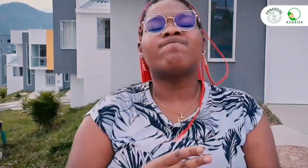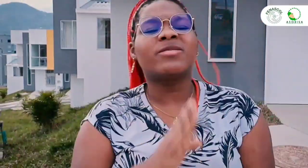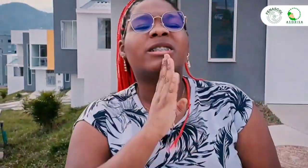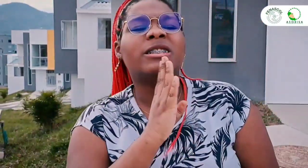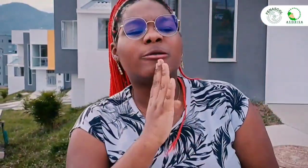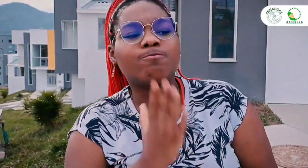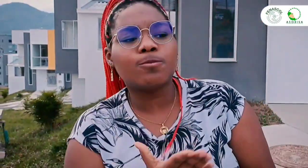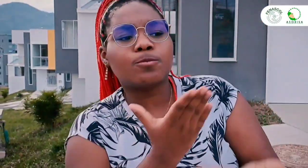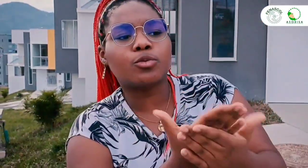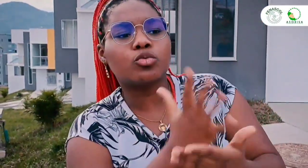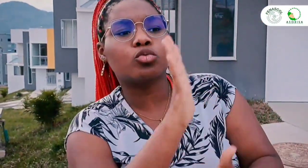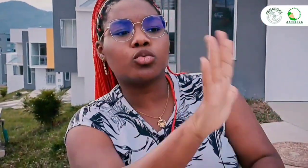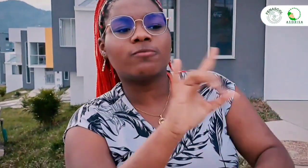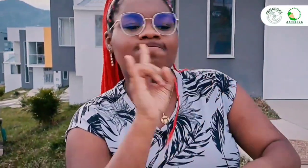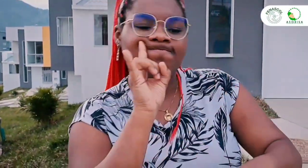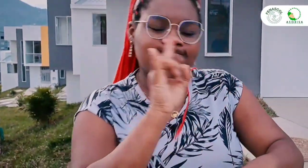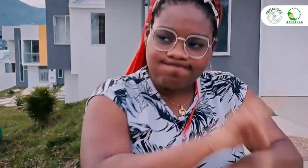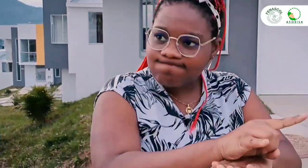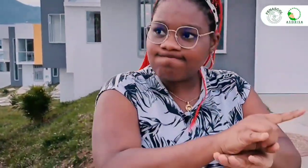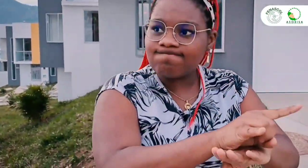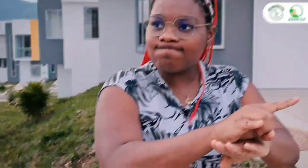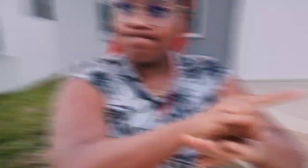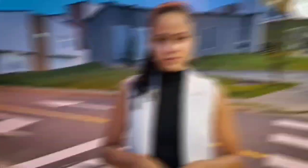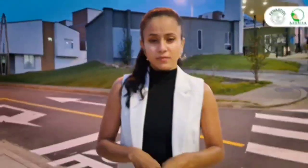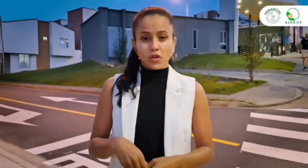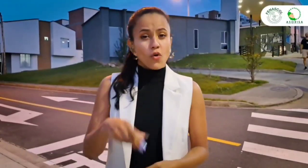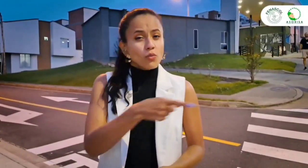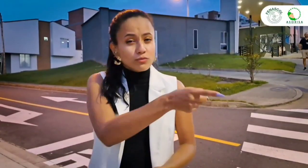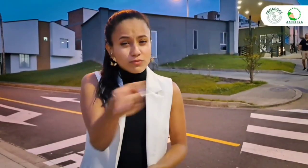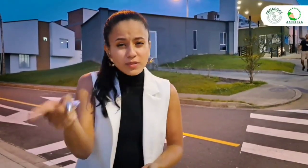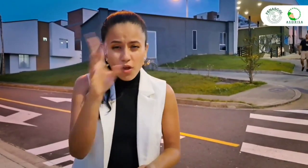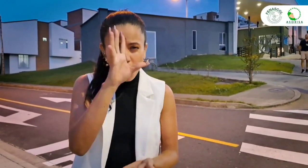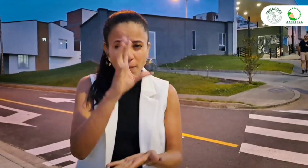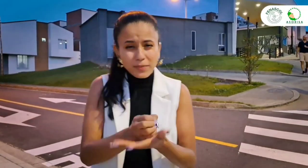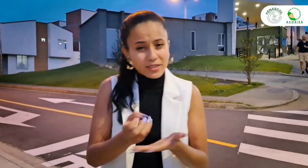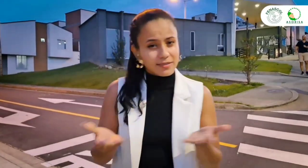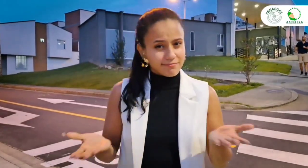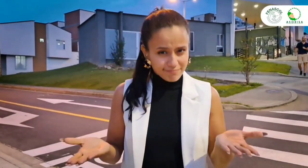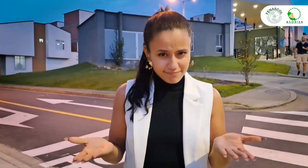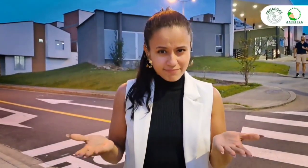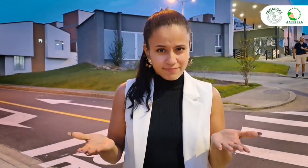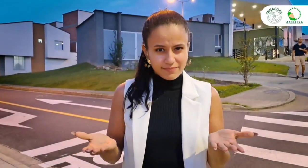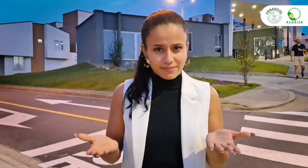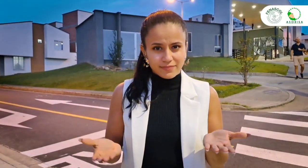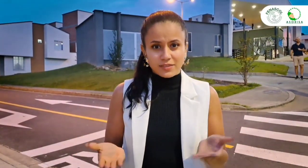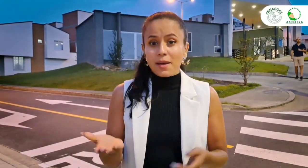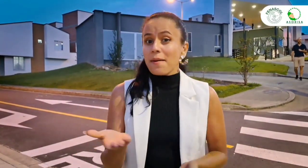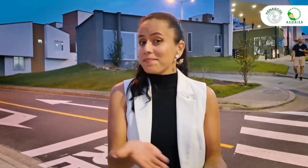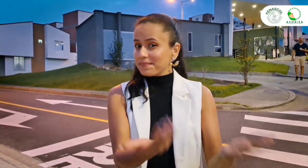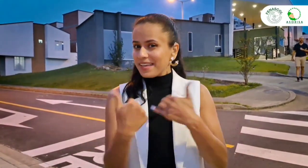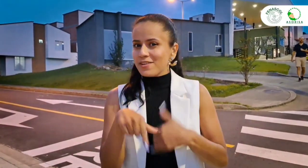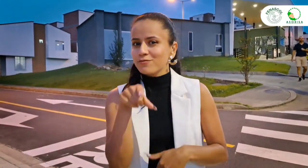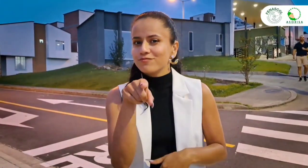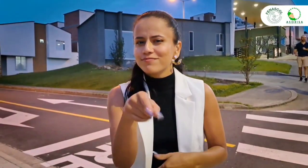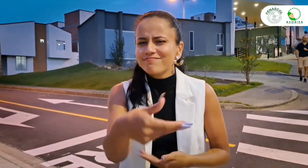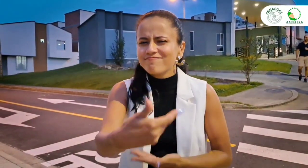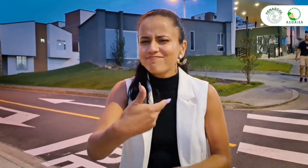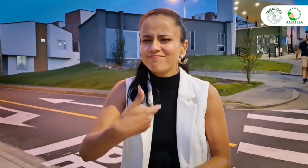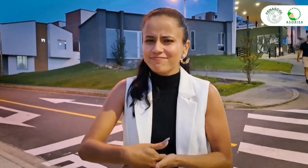vamos a preguntar por quién va a controlar estas acciones ¿Y ustedes qué opinan? Ven al congreso